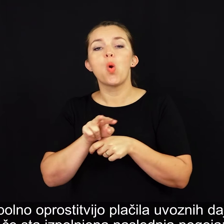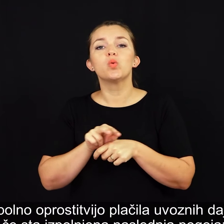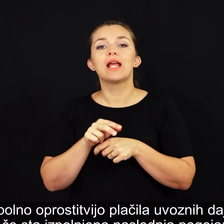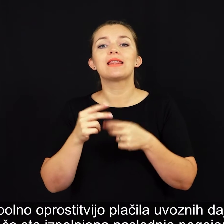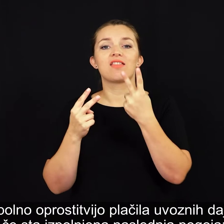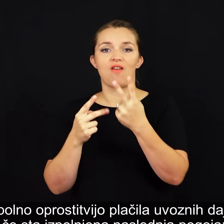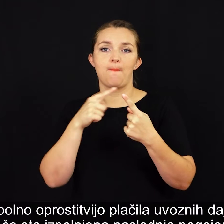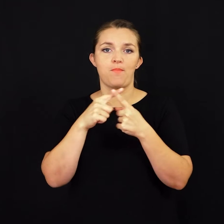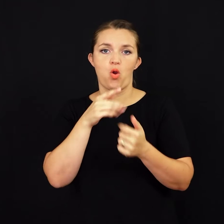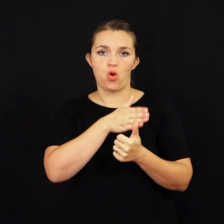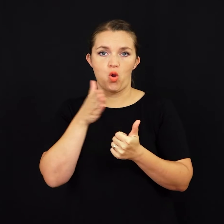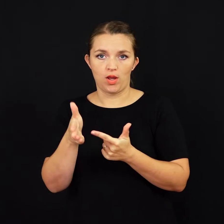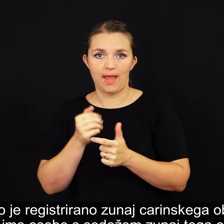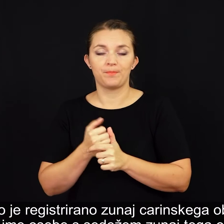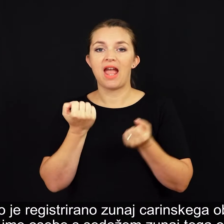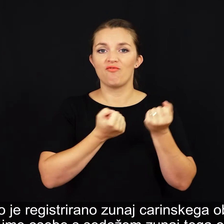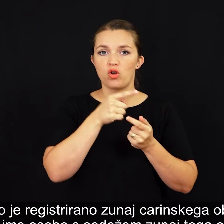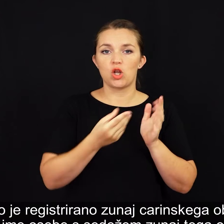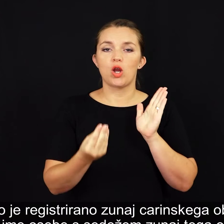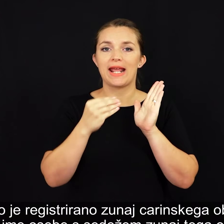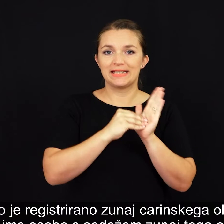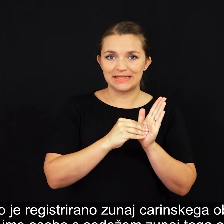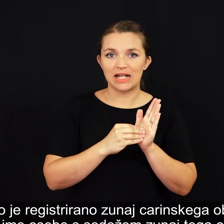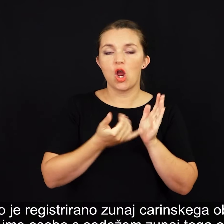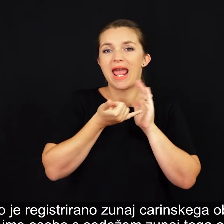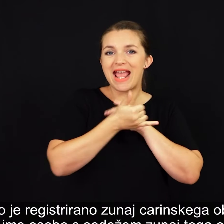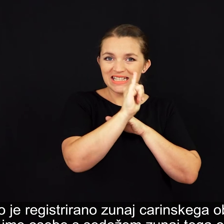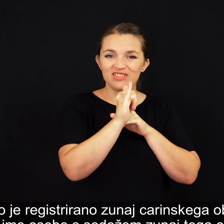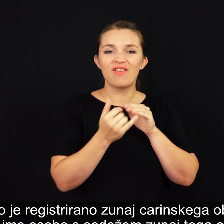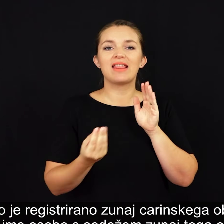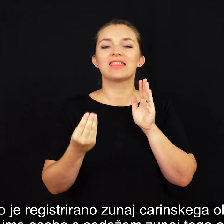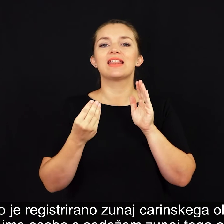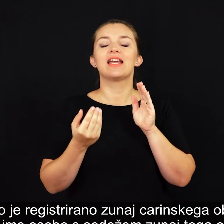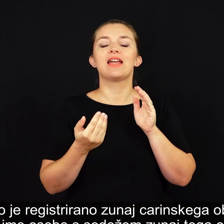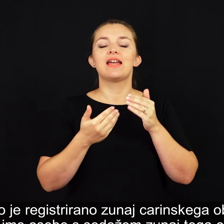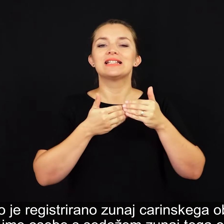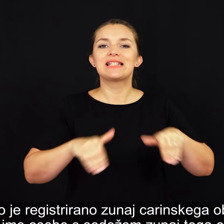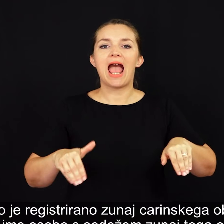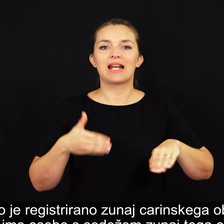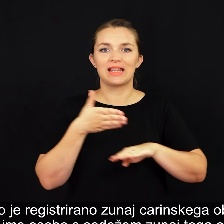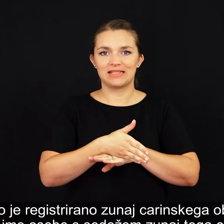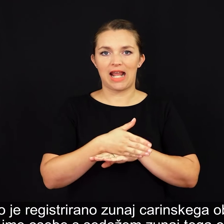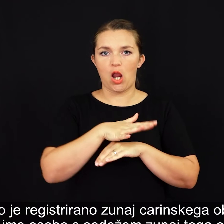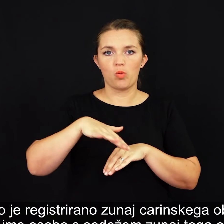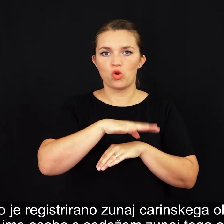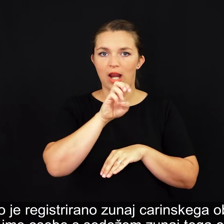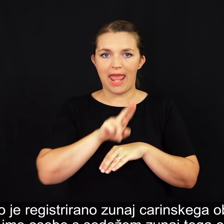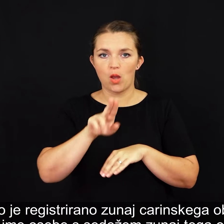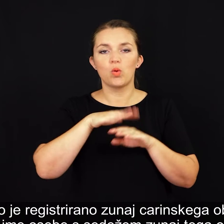pogoja. Vozilo je registrirano zunaj carinskega območja EU na ime osebe s sedežem